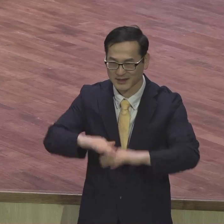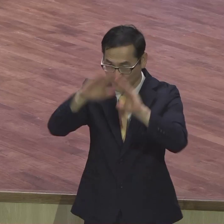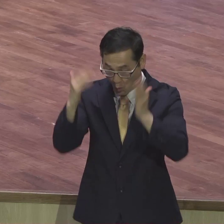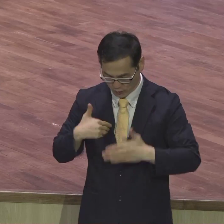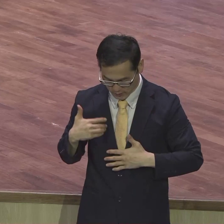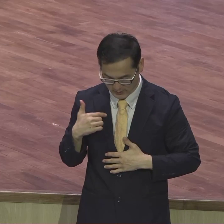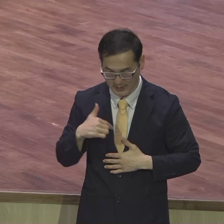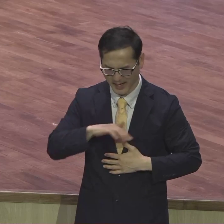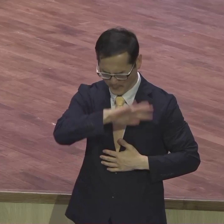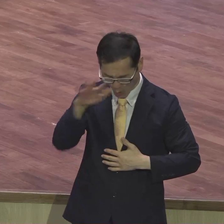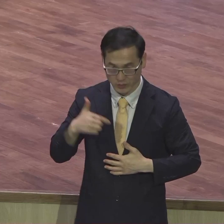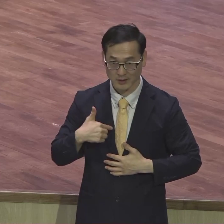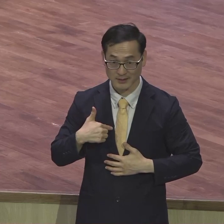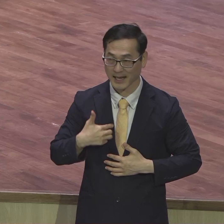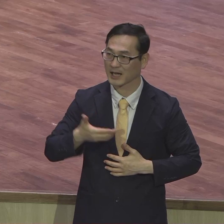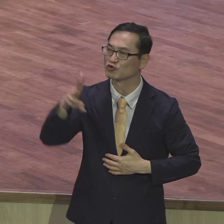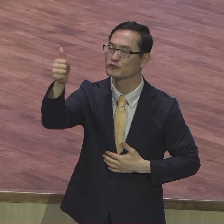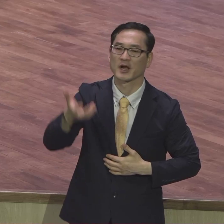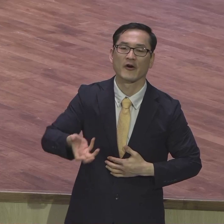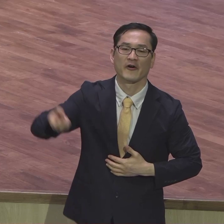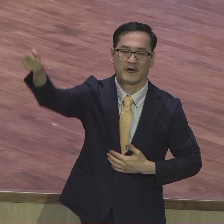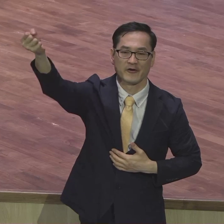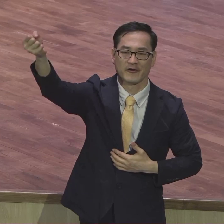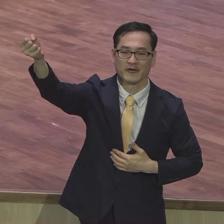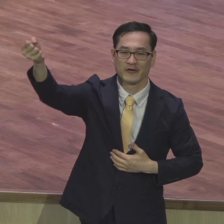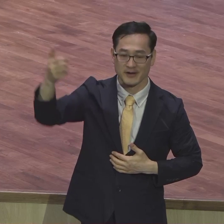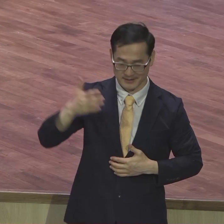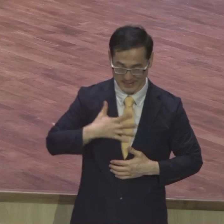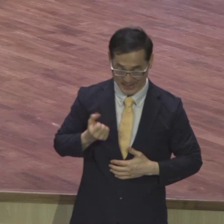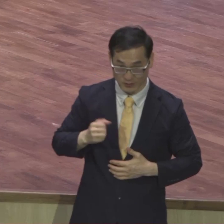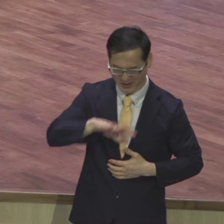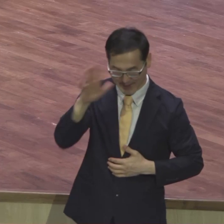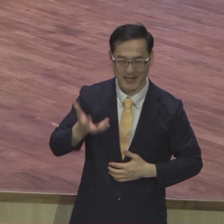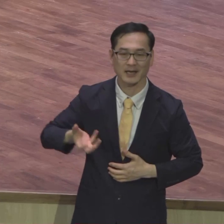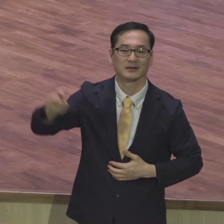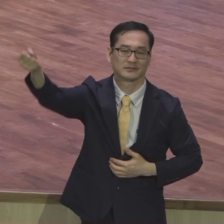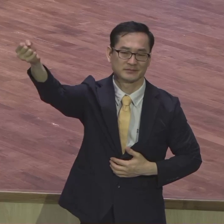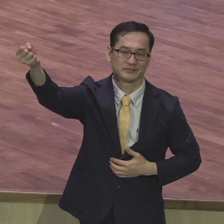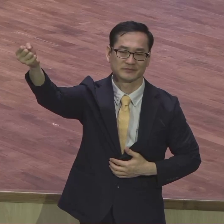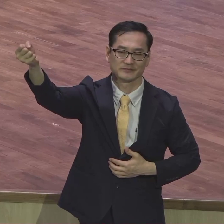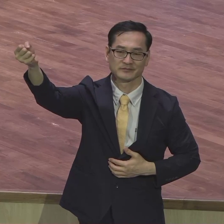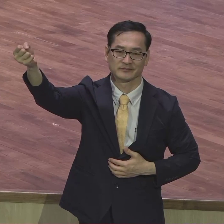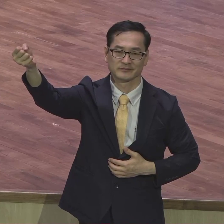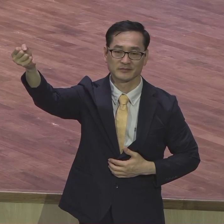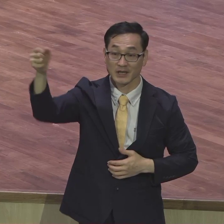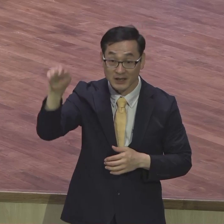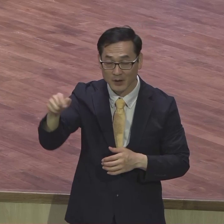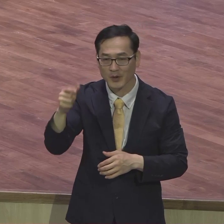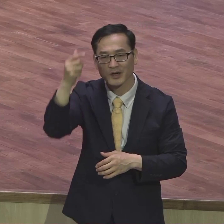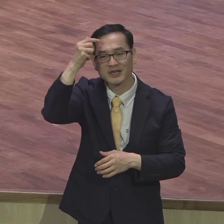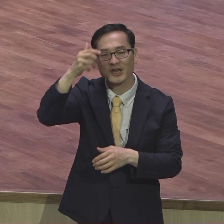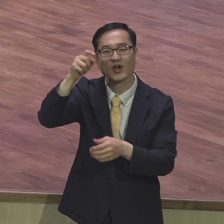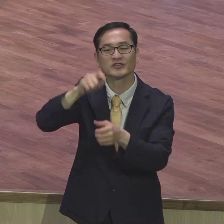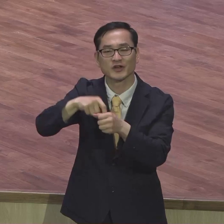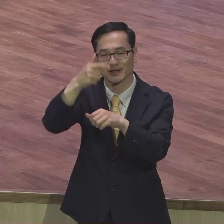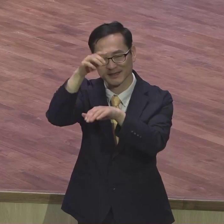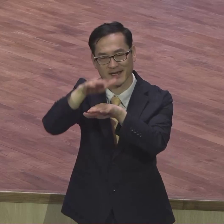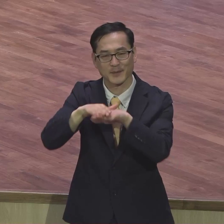바울은 이런 삶이 우리가 드릴 영적예배다 영적예배 영적예배 아세요 정리했잖아요